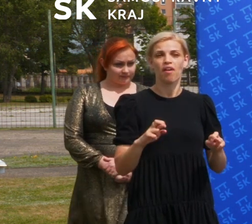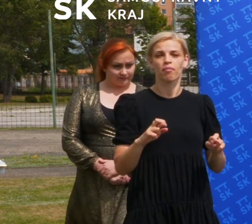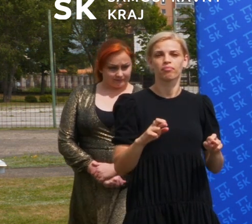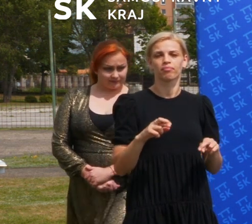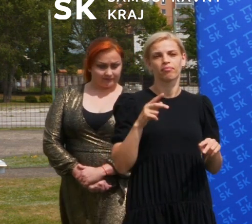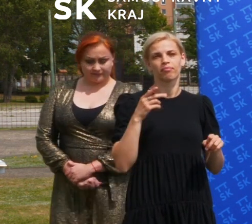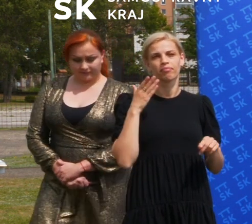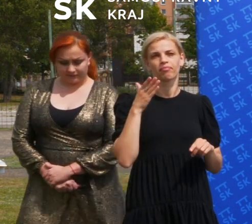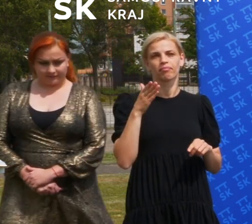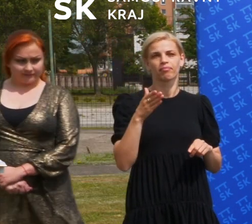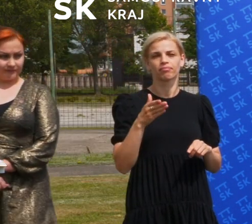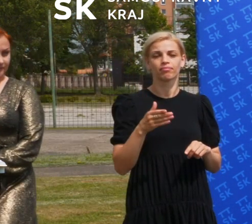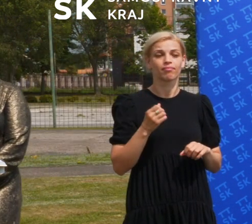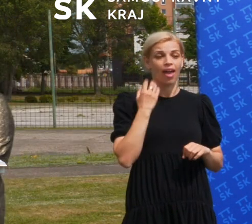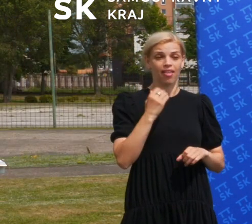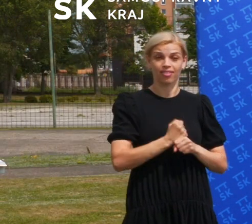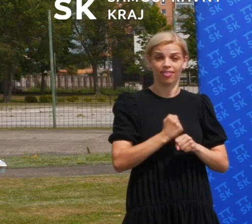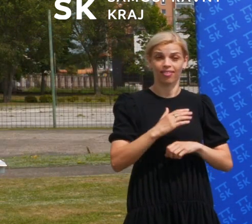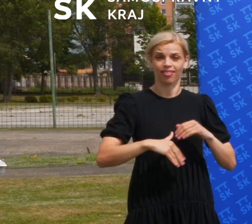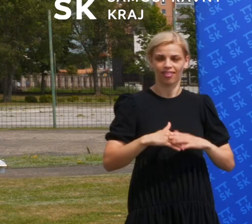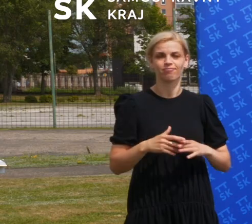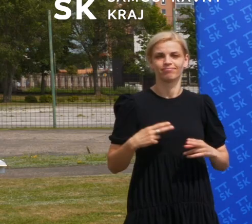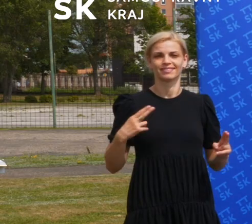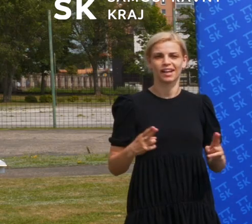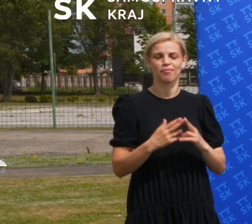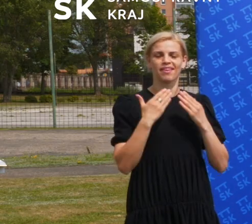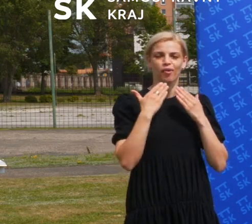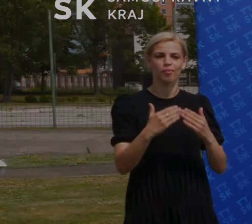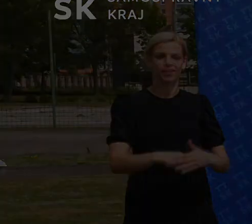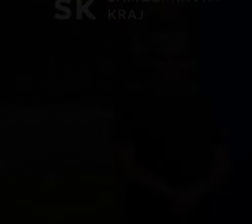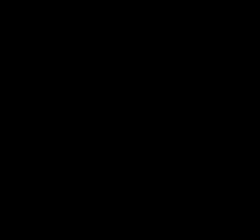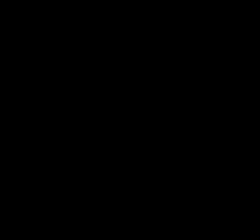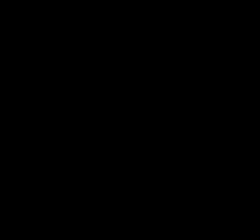skoro pri zemných prácach. Ďakujeme. Ďakujeme. Ďakujeme. Konec.